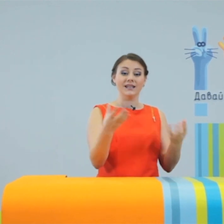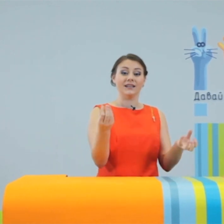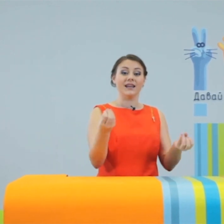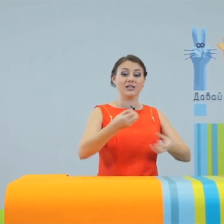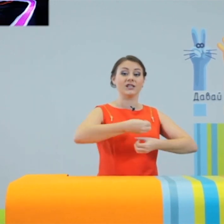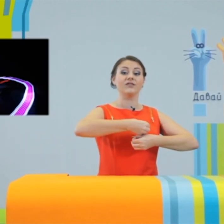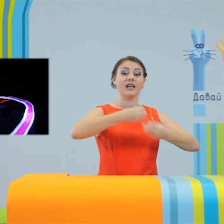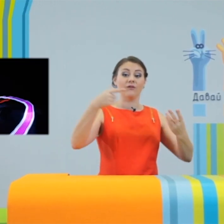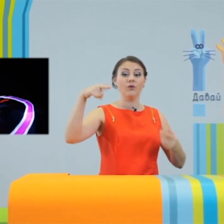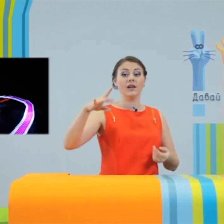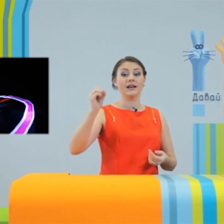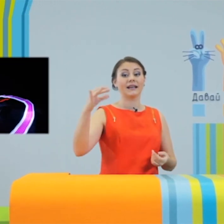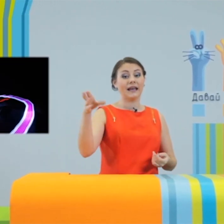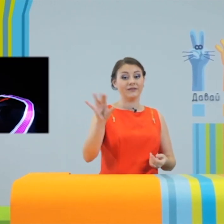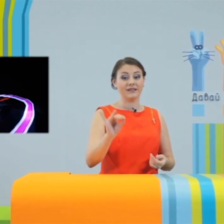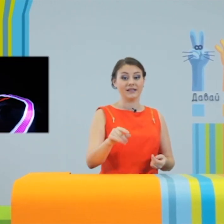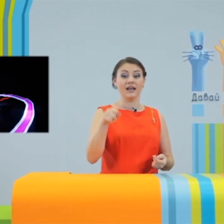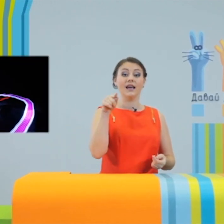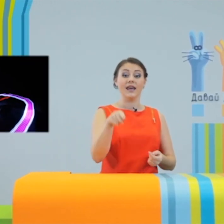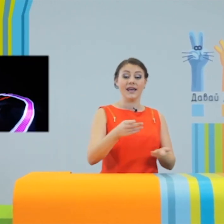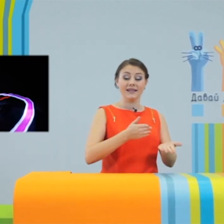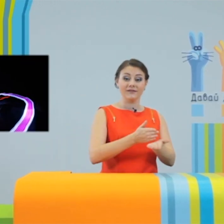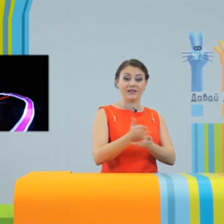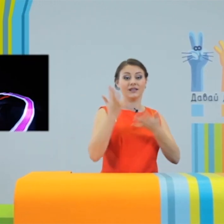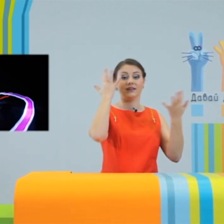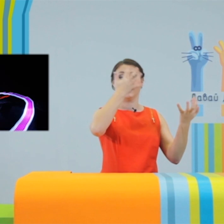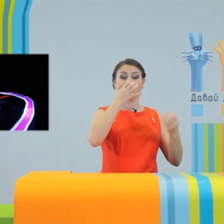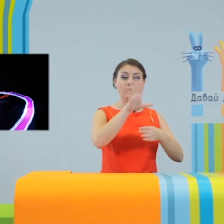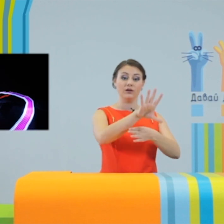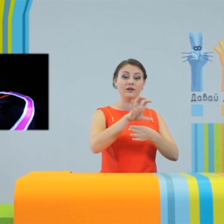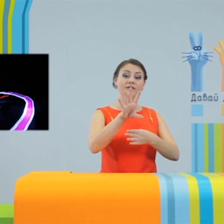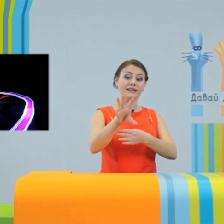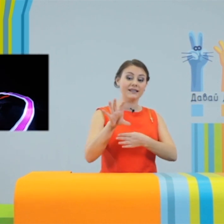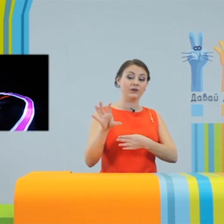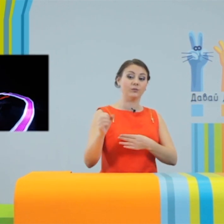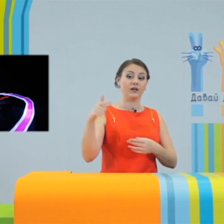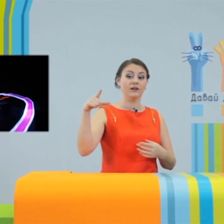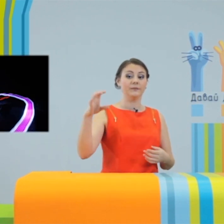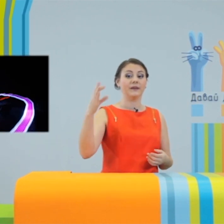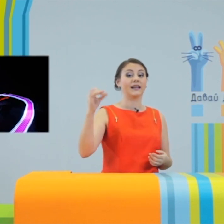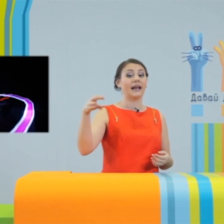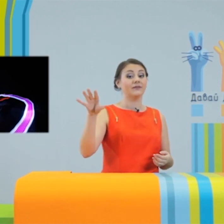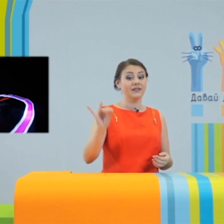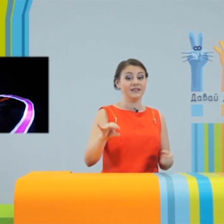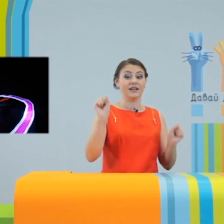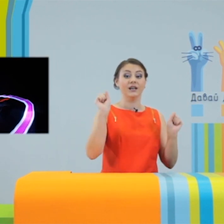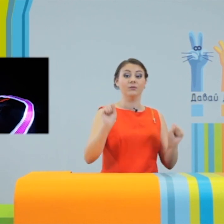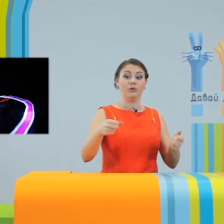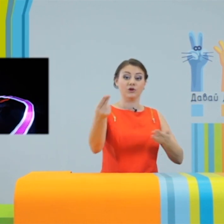даже световое граффити. Это вид ночной фотосъемки. Граффити можно